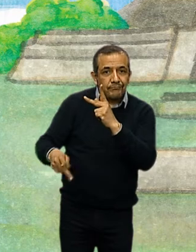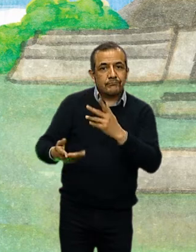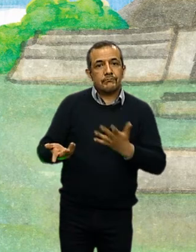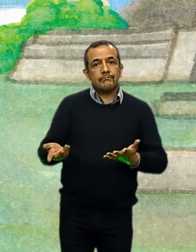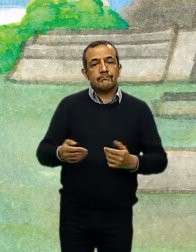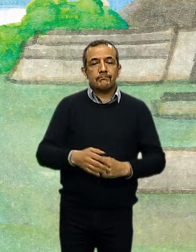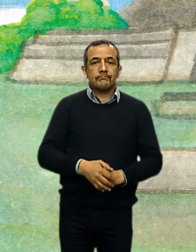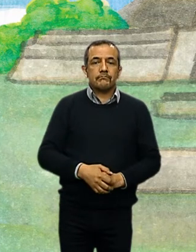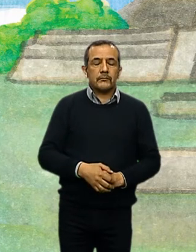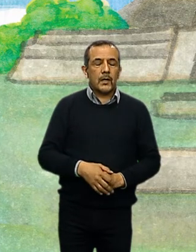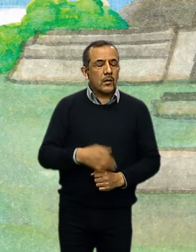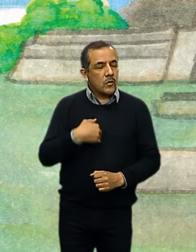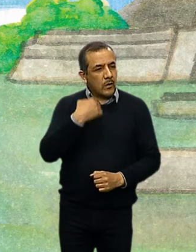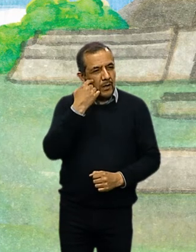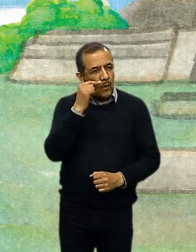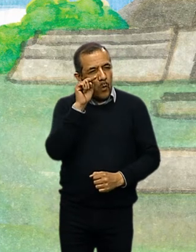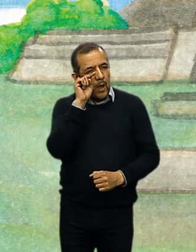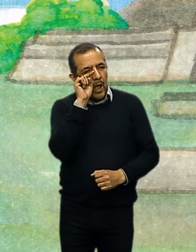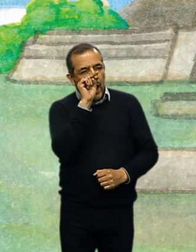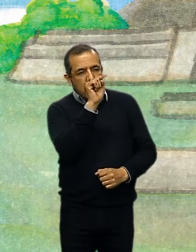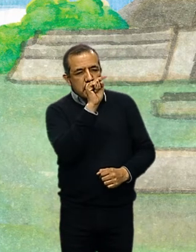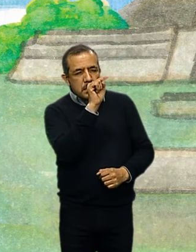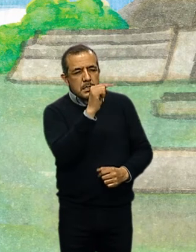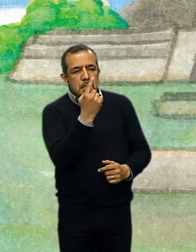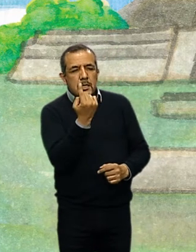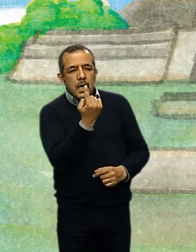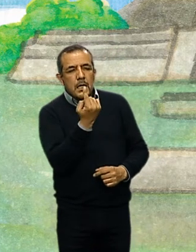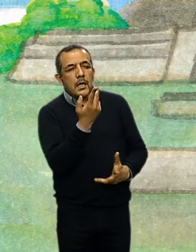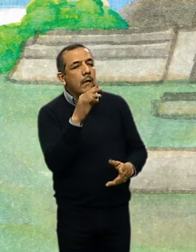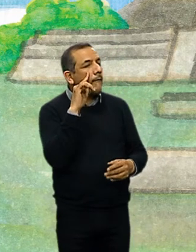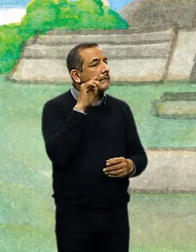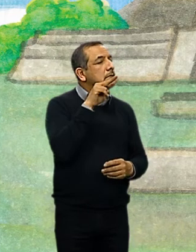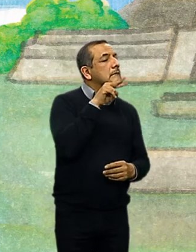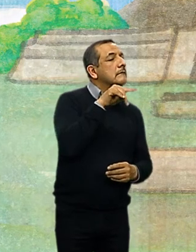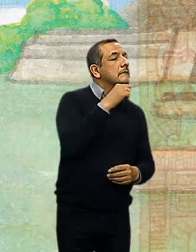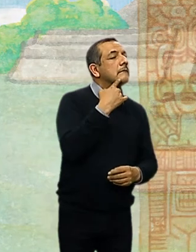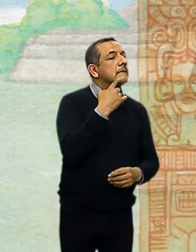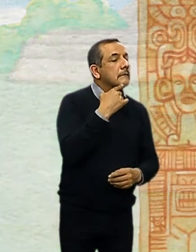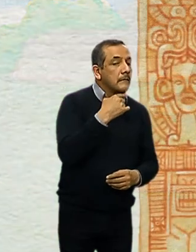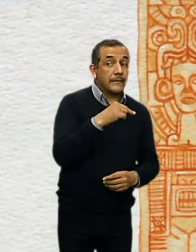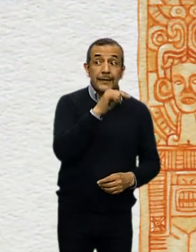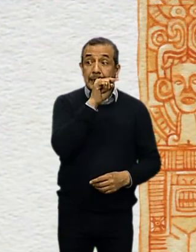Quiero ver qué hay por allá. Este es el Templo de las Estelas.